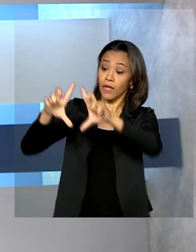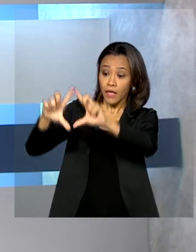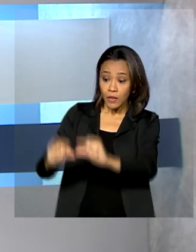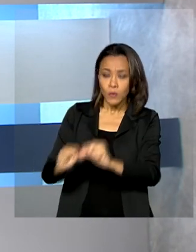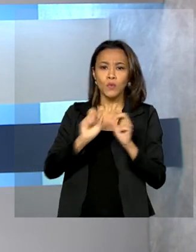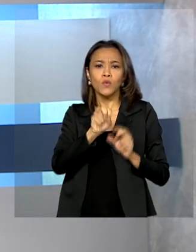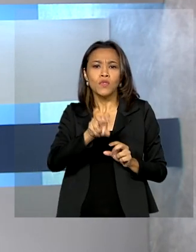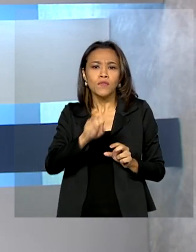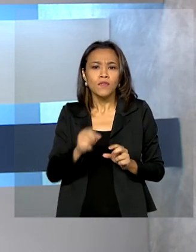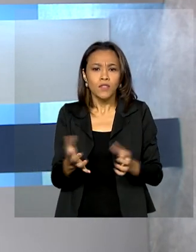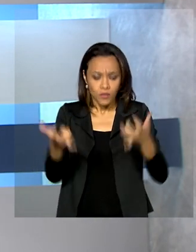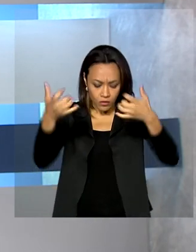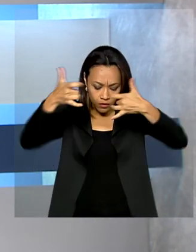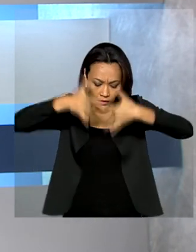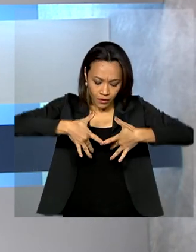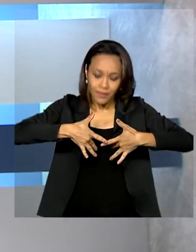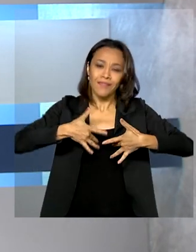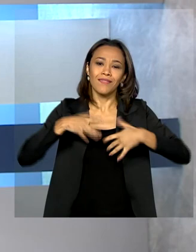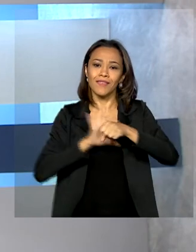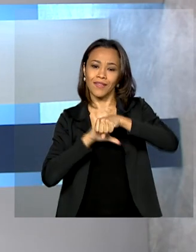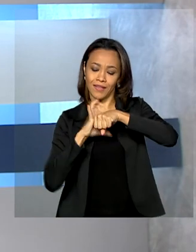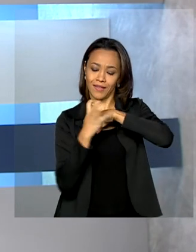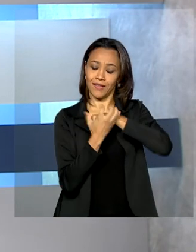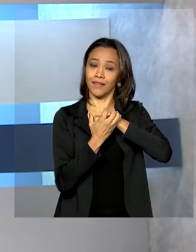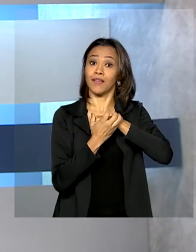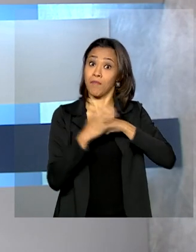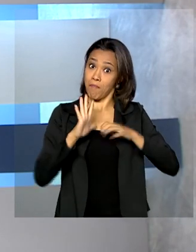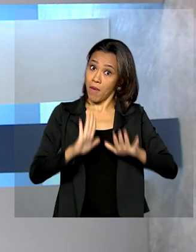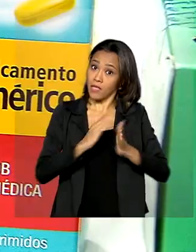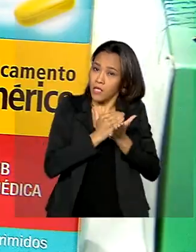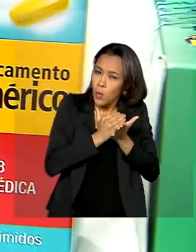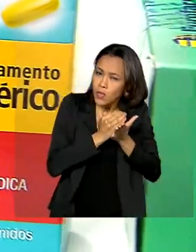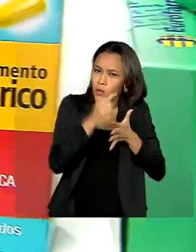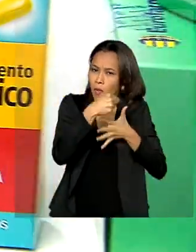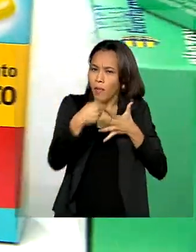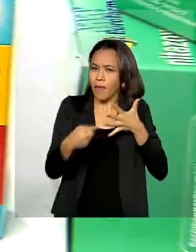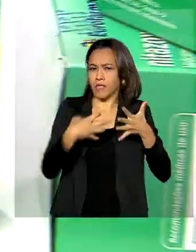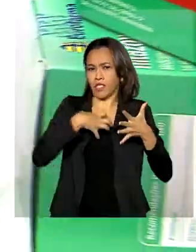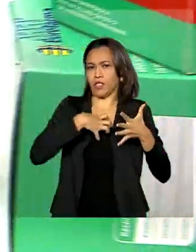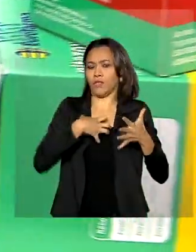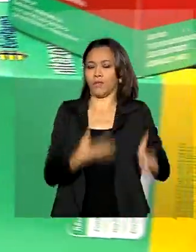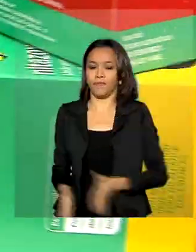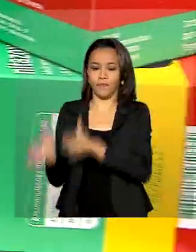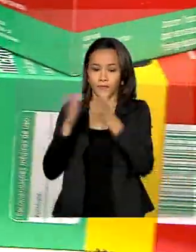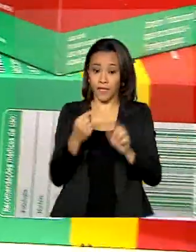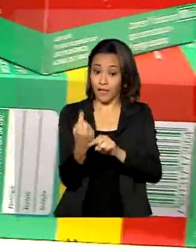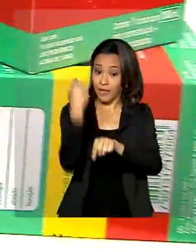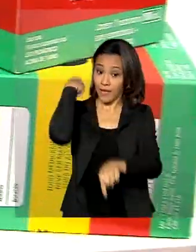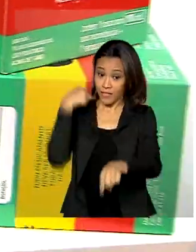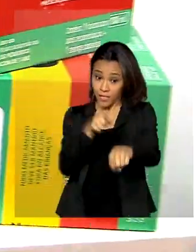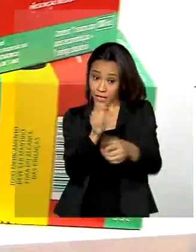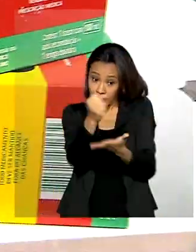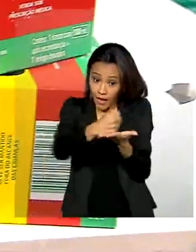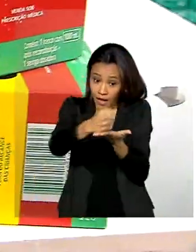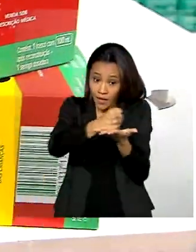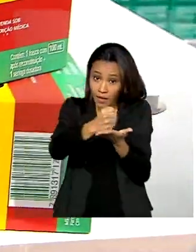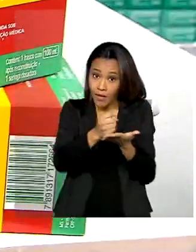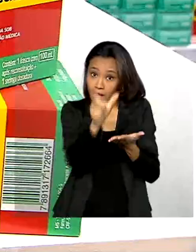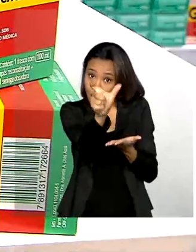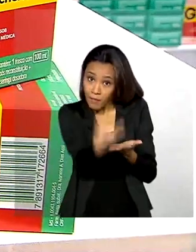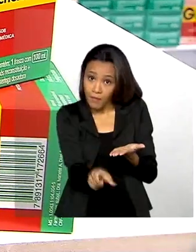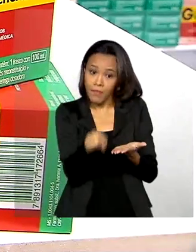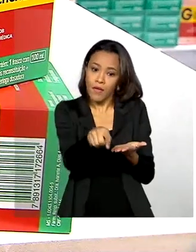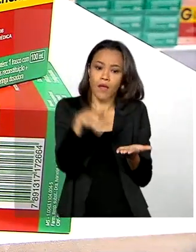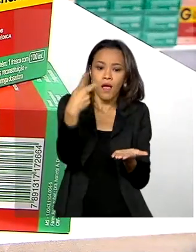-19 em pacientes com sintomas iniciais da doença. Desde que a nitazoxanida, vermífago de